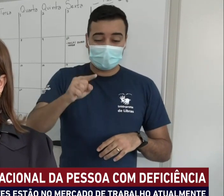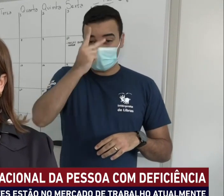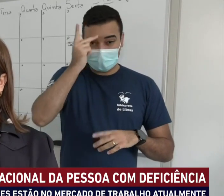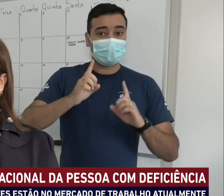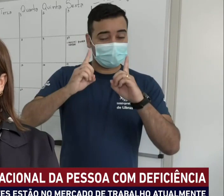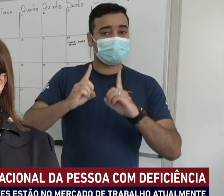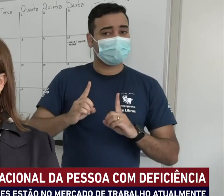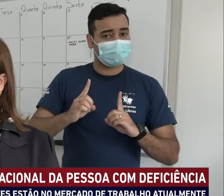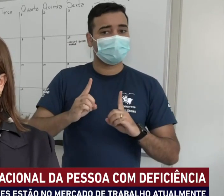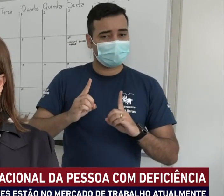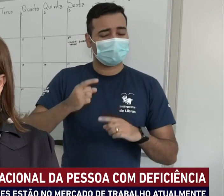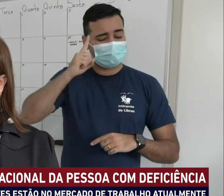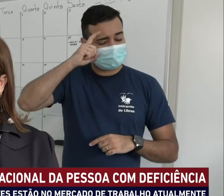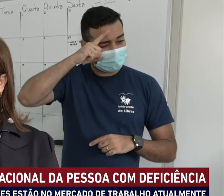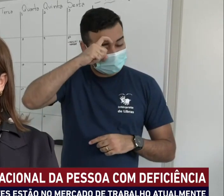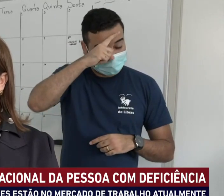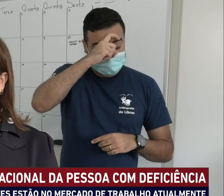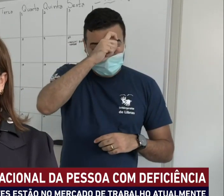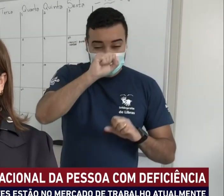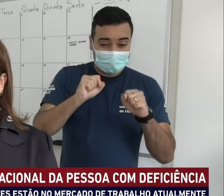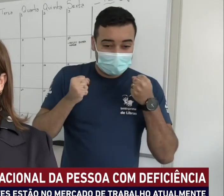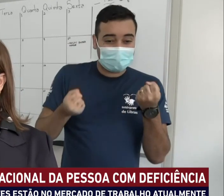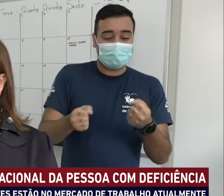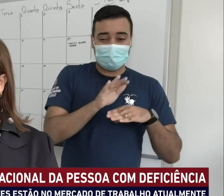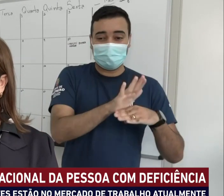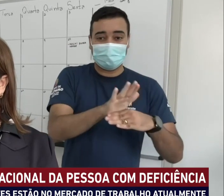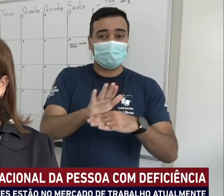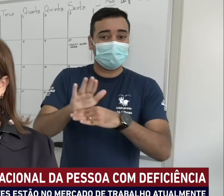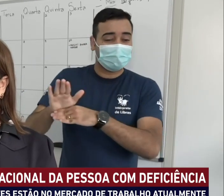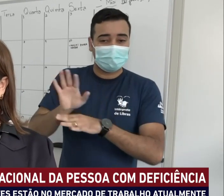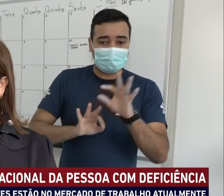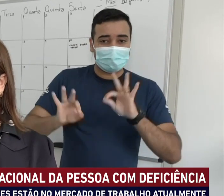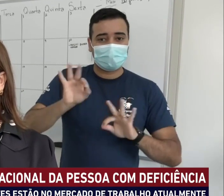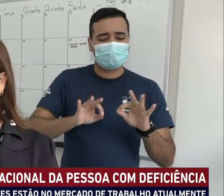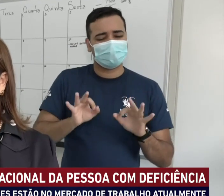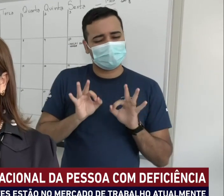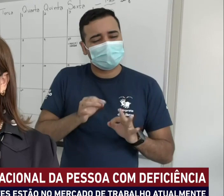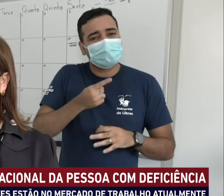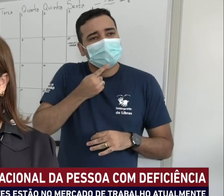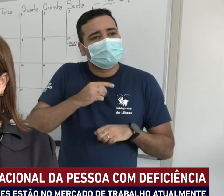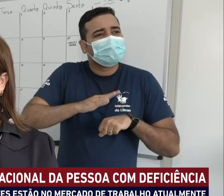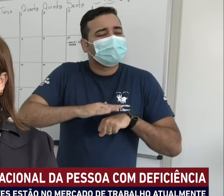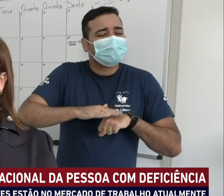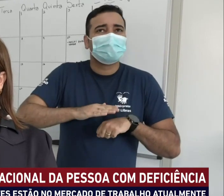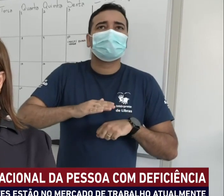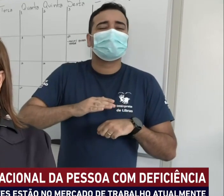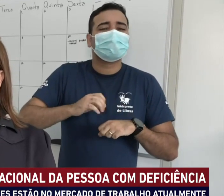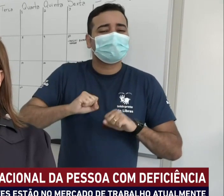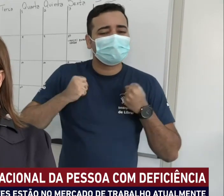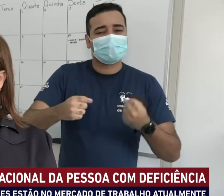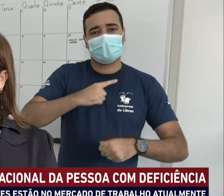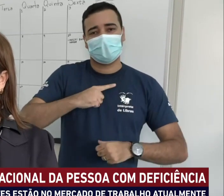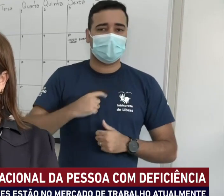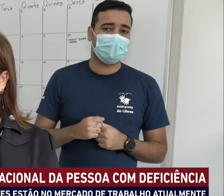deficiência, então é um desafio gigantesco o nosso trabalho, mas com certeza a vontade de fazer ainda é maior. E